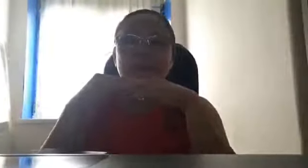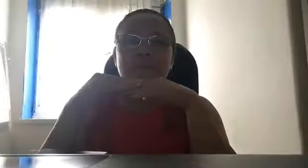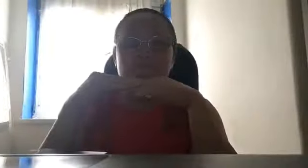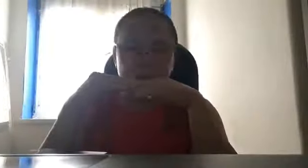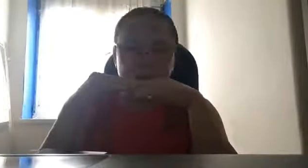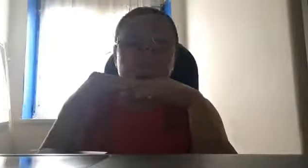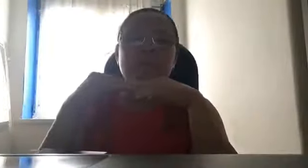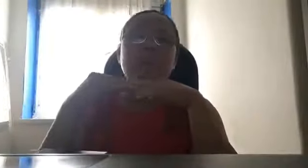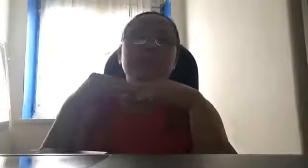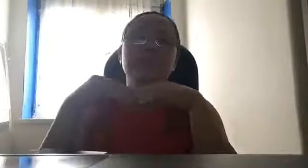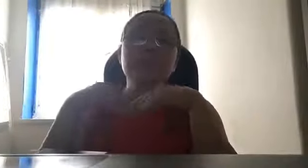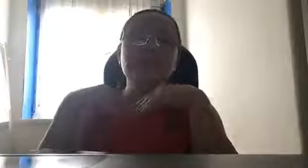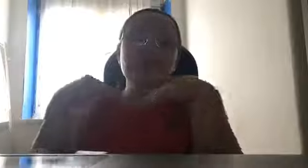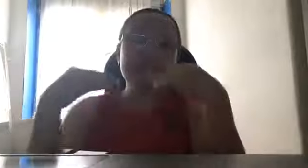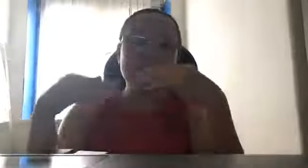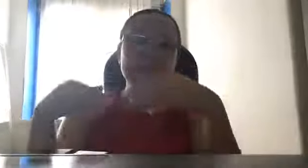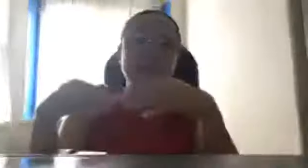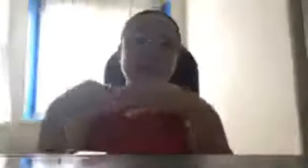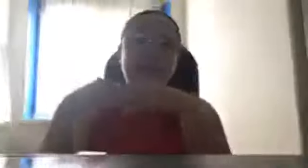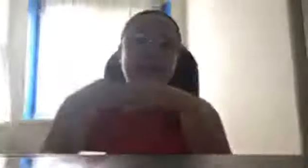pero hanggang ngayon, bigo pa rin sila,